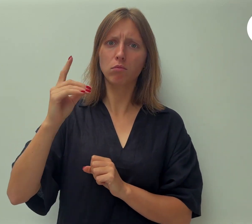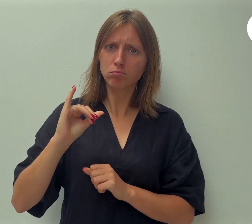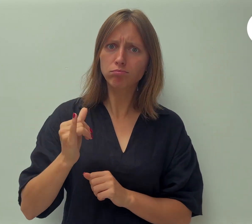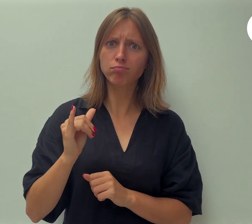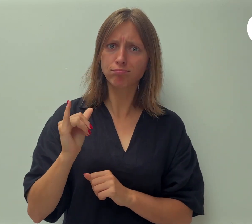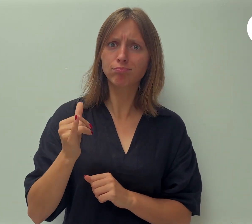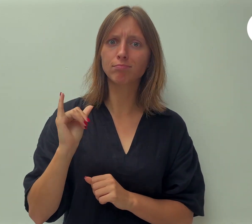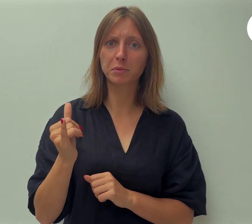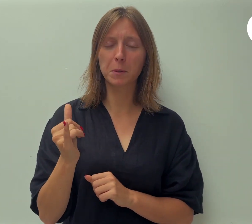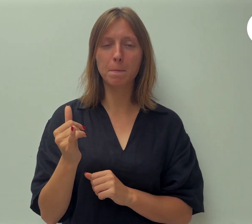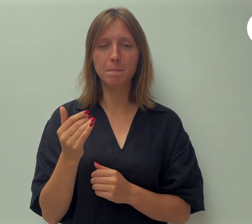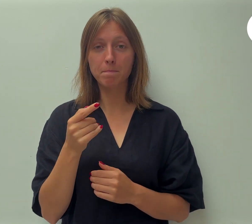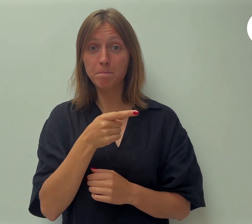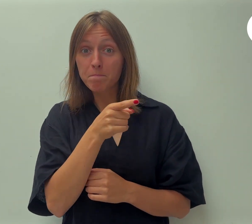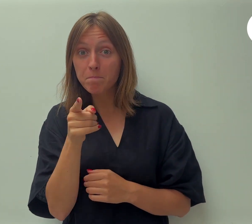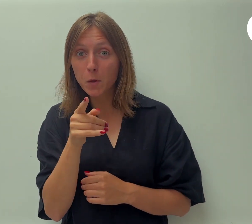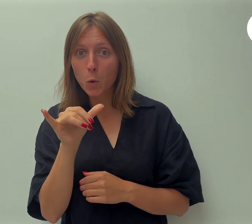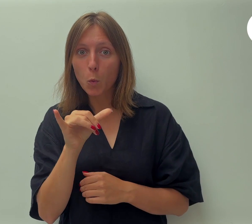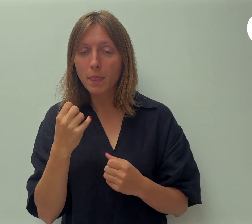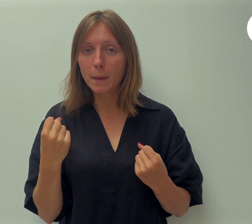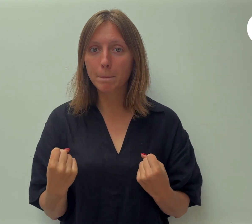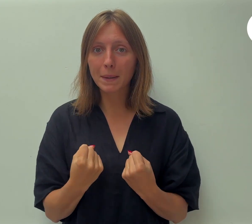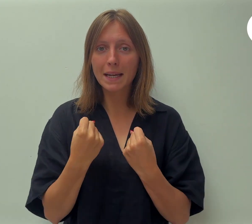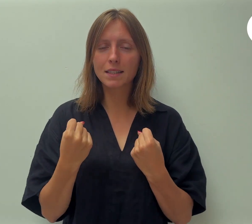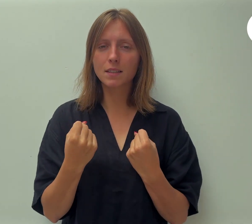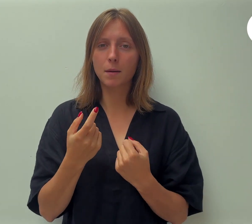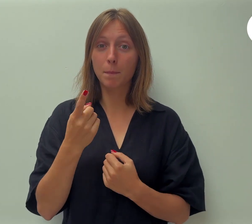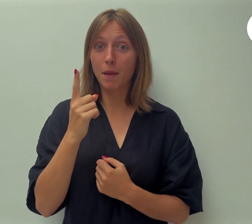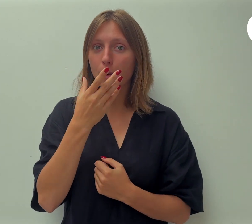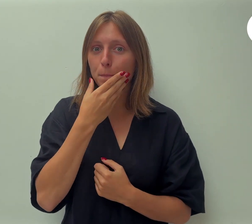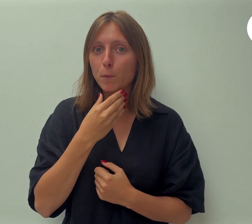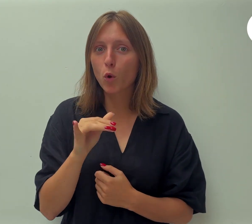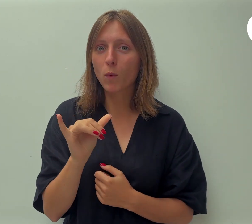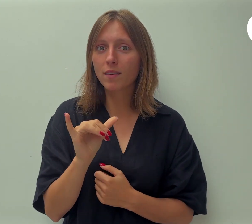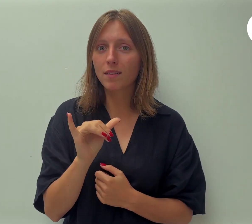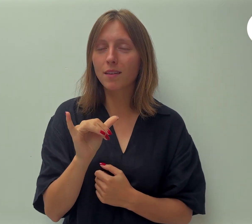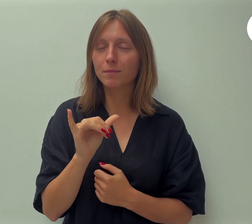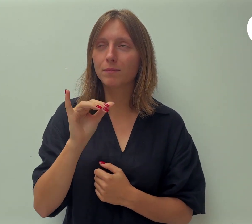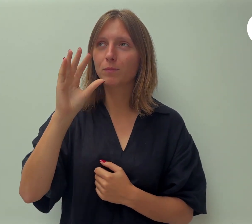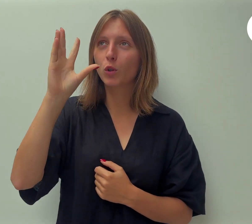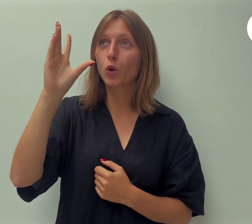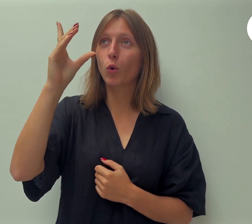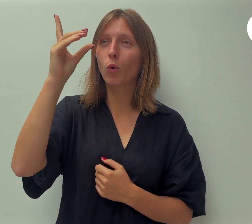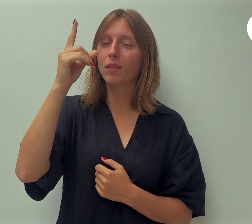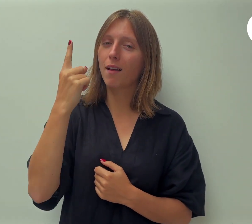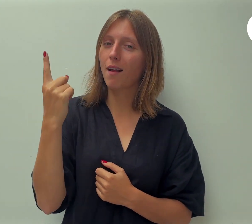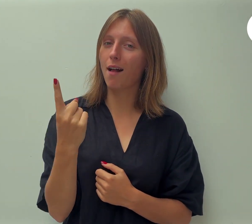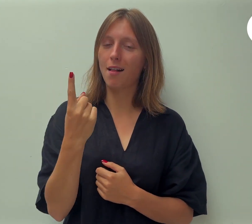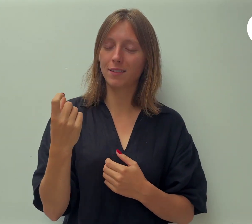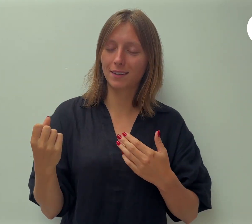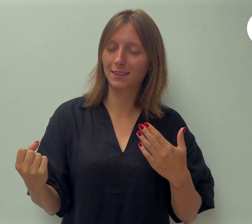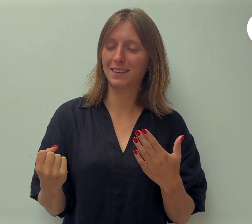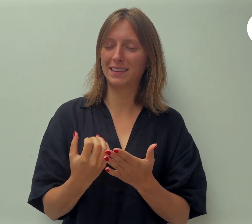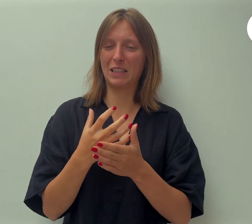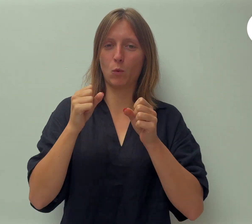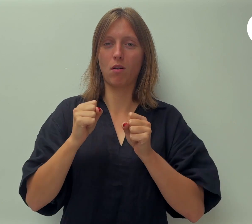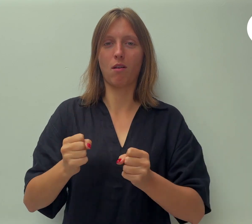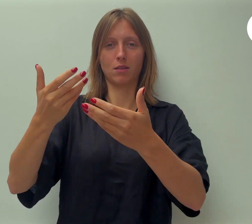momenteel bezig zijn. Maar het mooie van God is dat we steeds opnieuw kansen krijgen om op te staan. Dus,